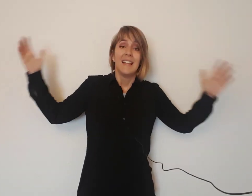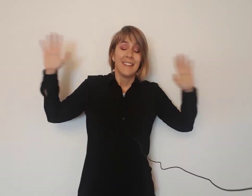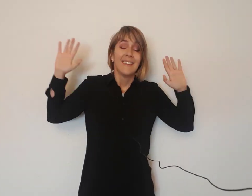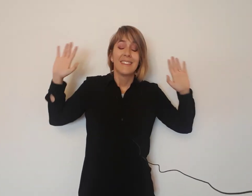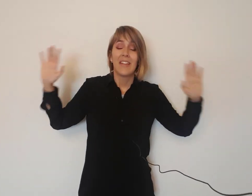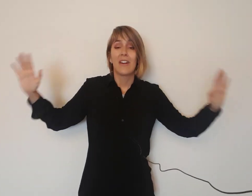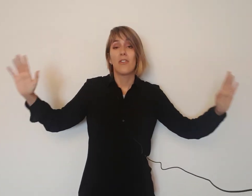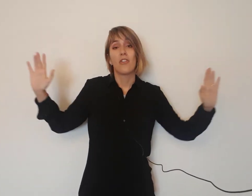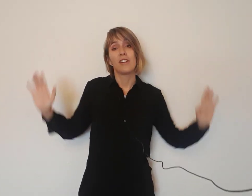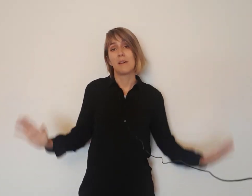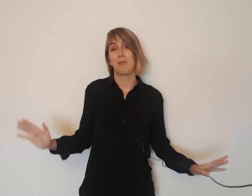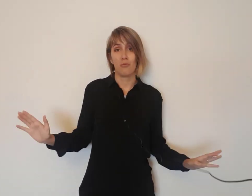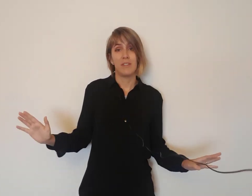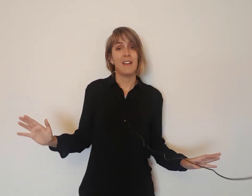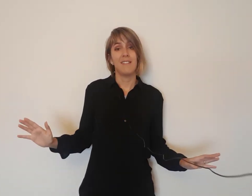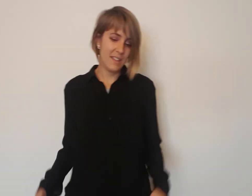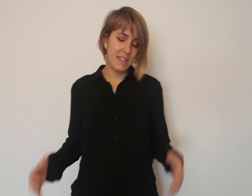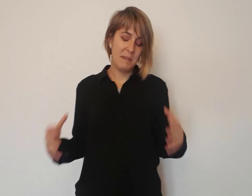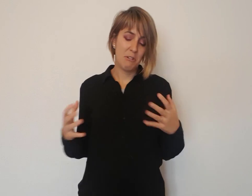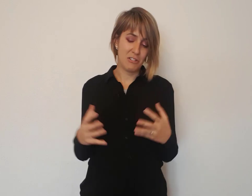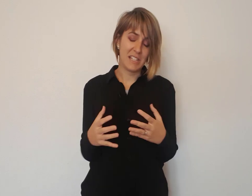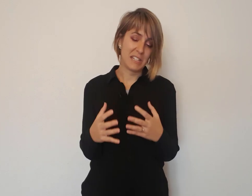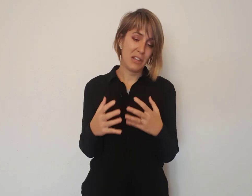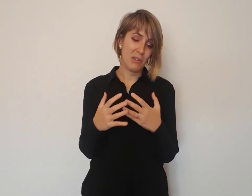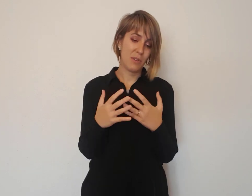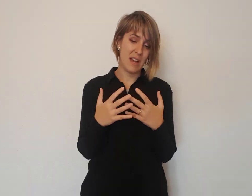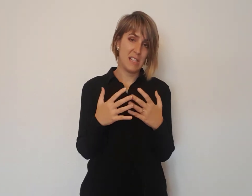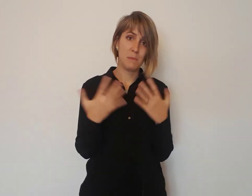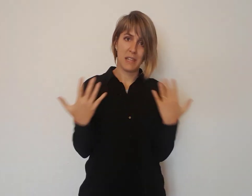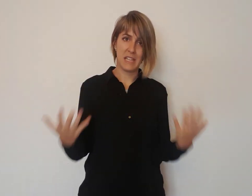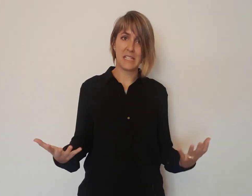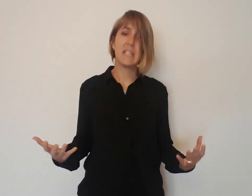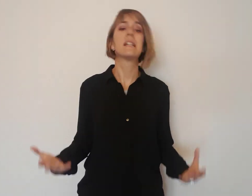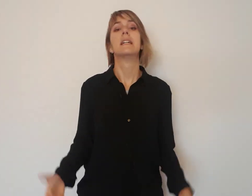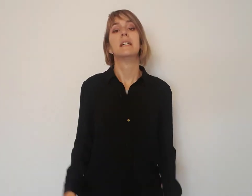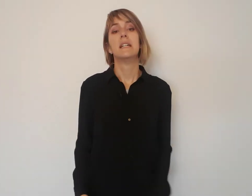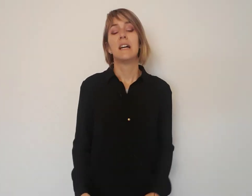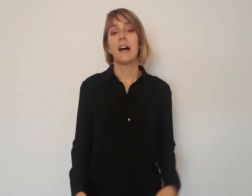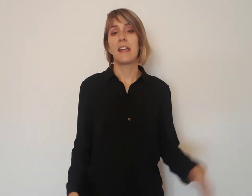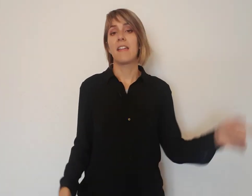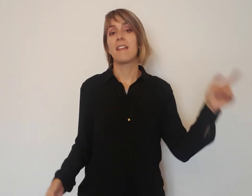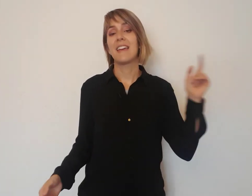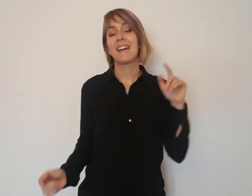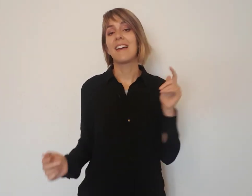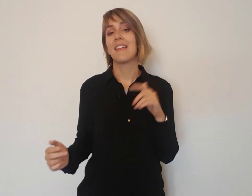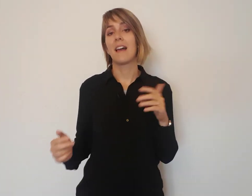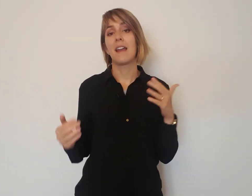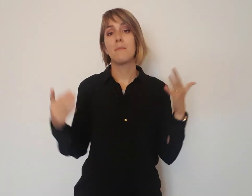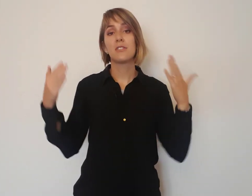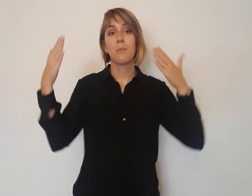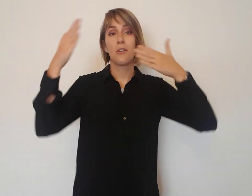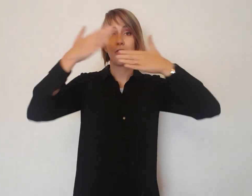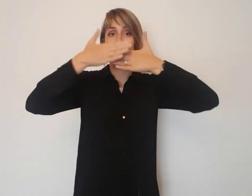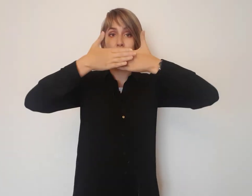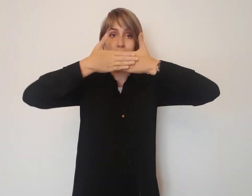Te dejo con esa pregunta y bueno, si has tenido alguna experiencia así, agradecería que dejáramos de poner unos